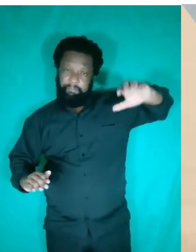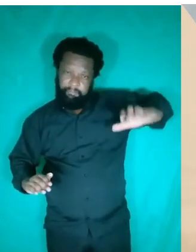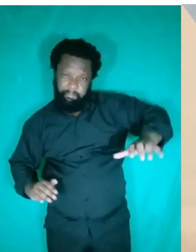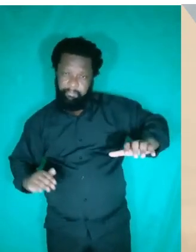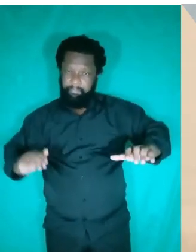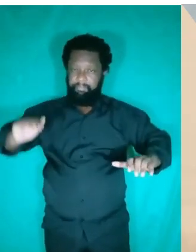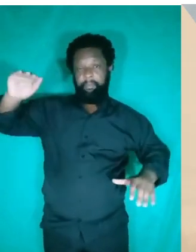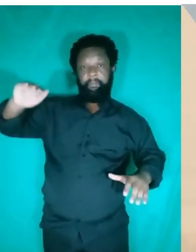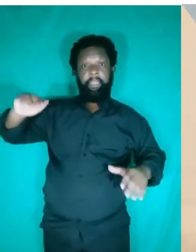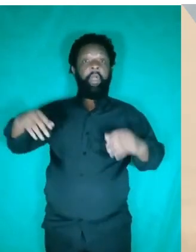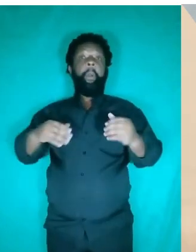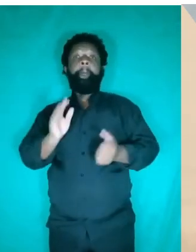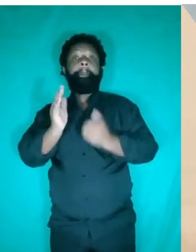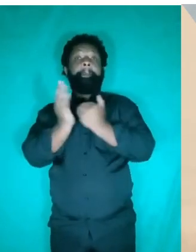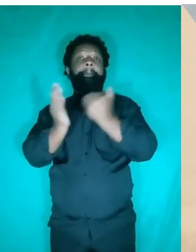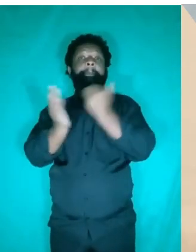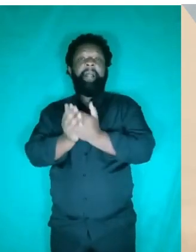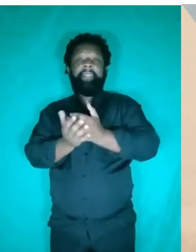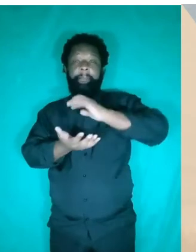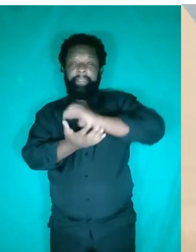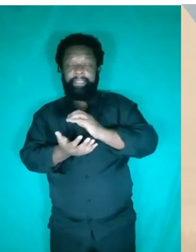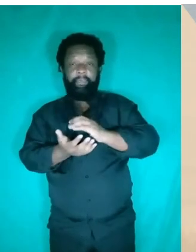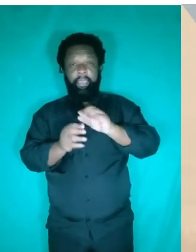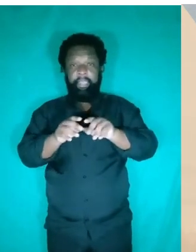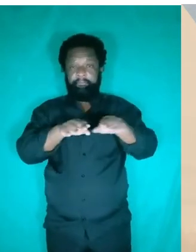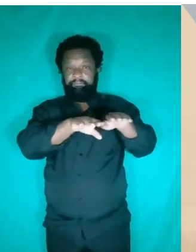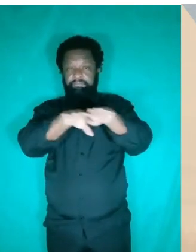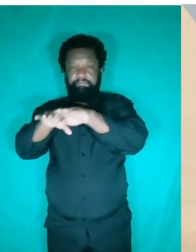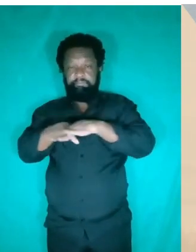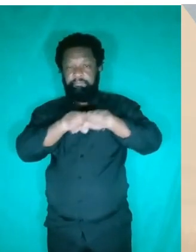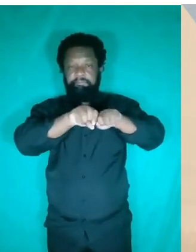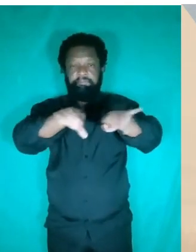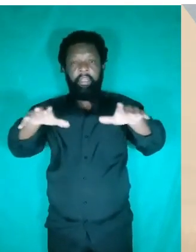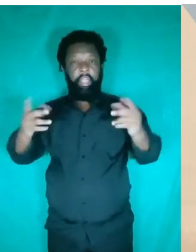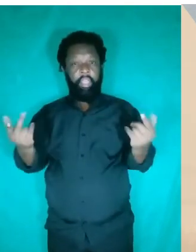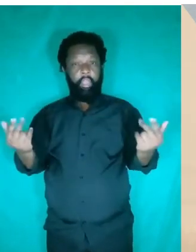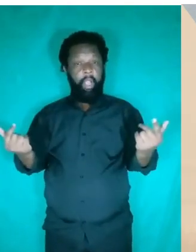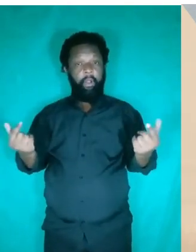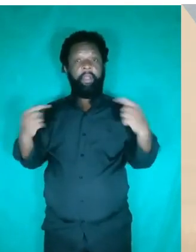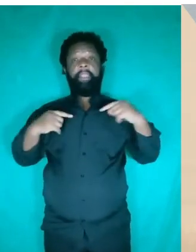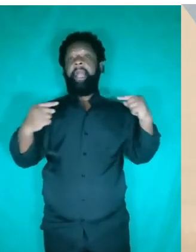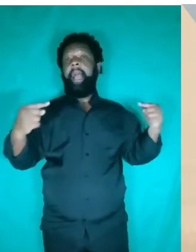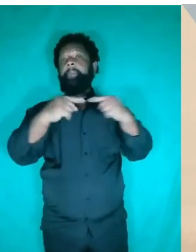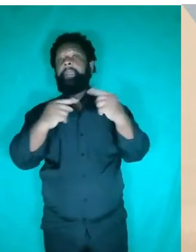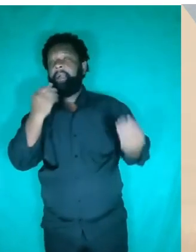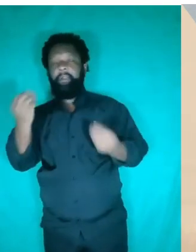O incremento de pressão, ele é distribuído igualmente. E a aplicação direta disso aqui é o seguinte. Você